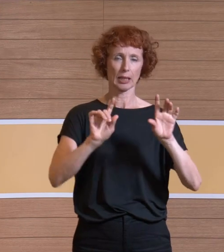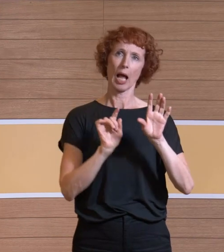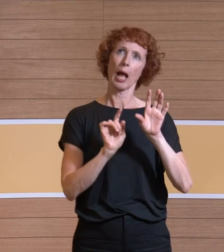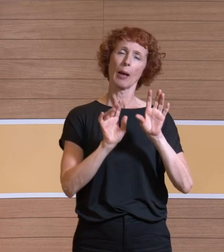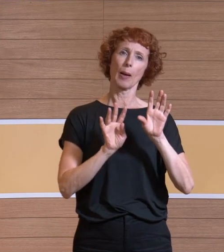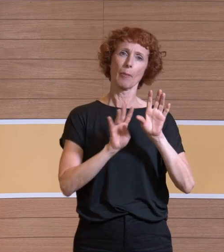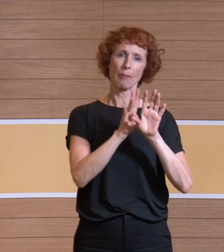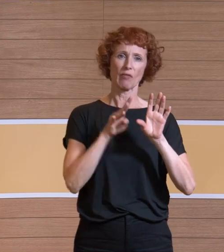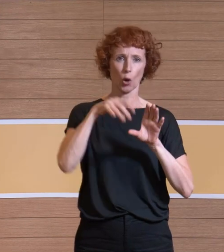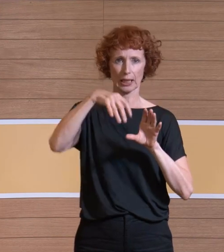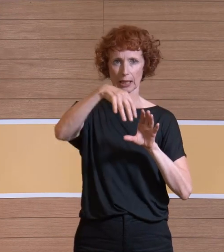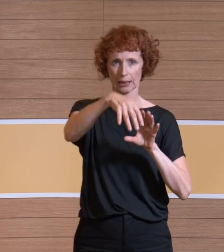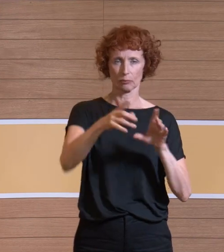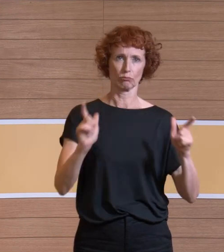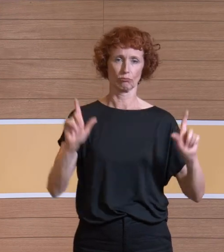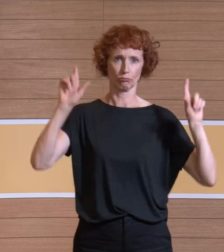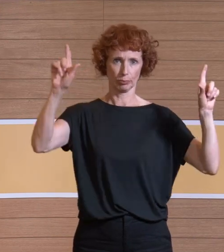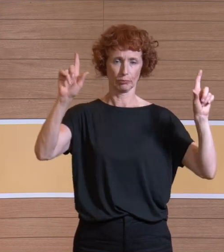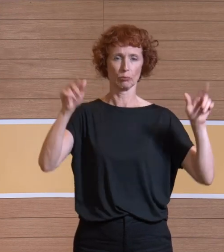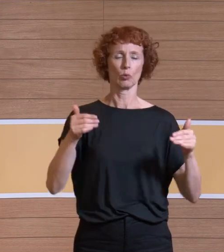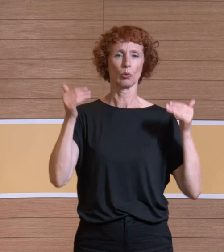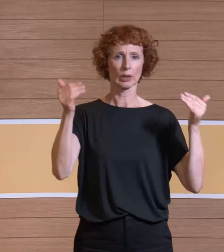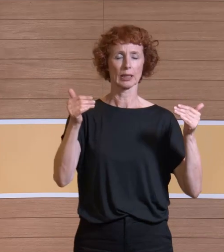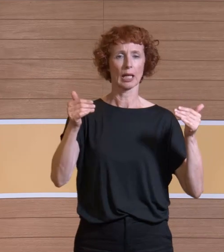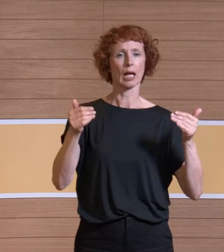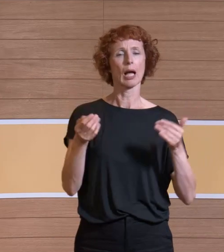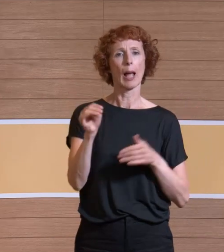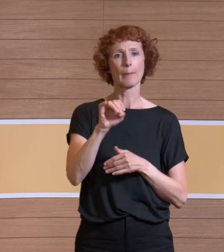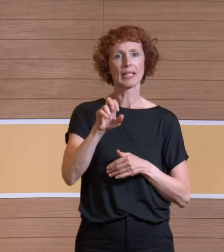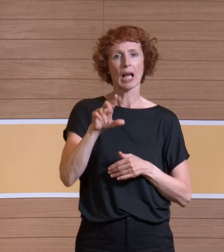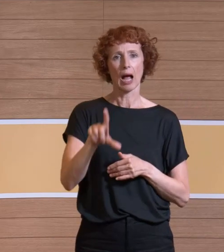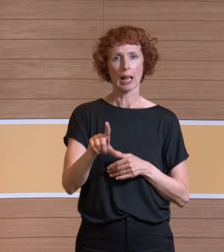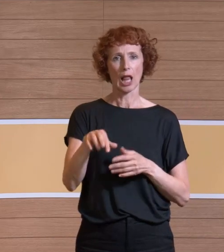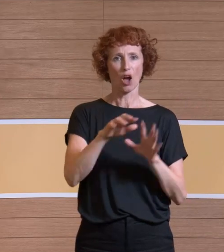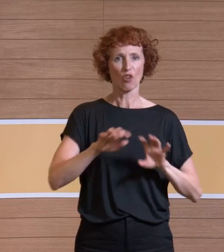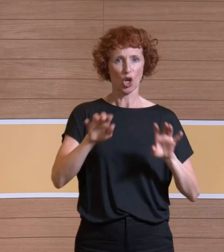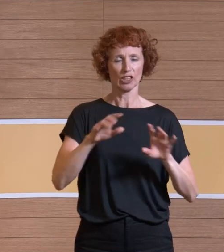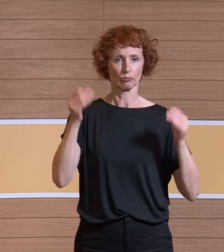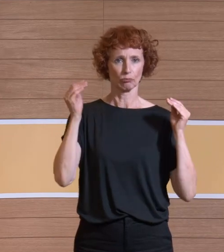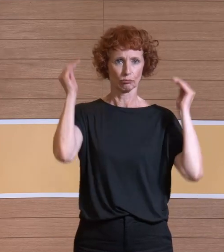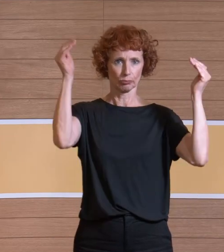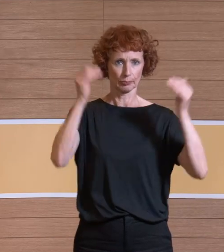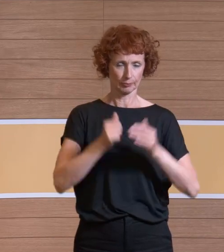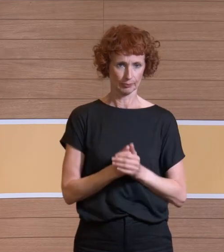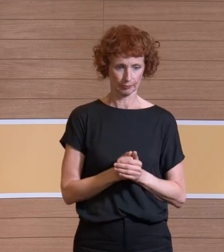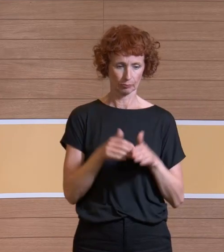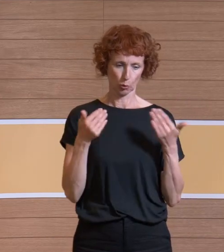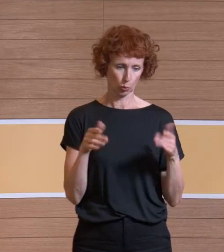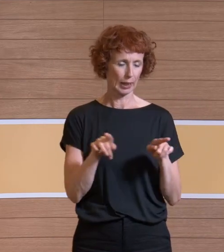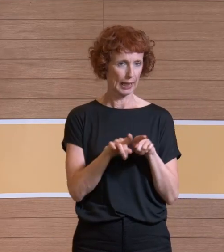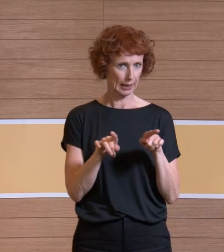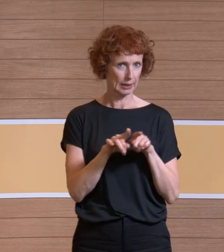Schall aufnimmt und absorbiert. Im Prinzip ähnlich wie eine THV-Decke, der Laminarisator wäre die Gipsdecke, ersetzt die